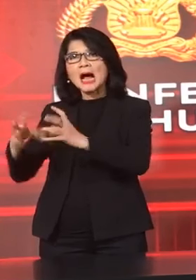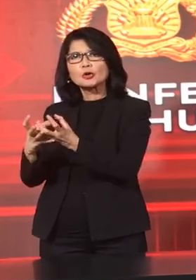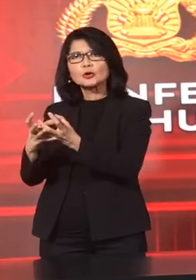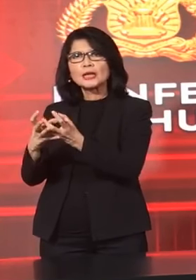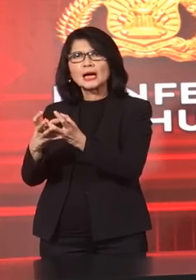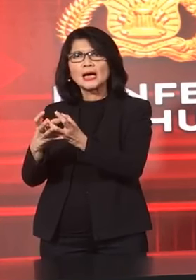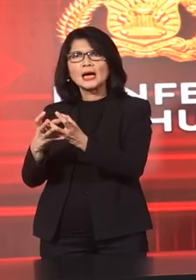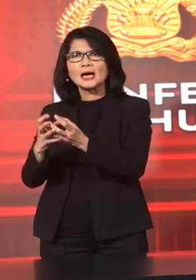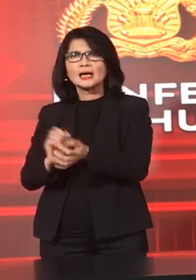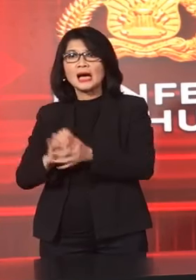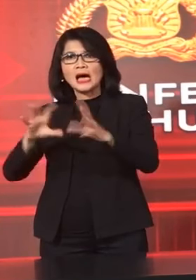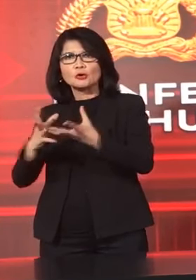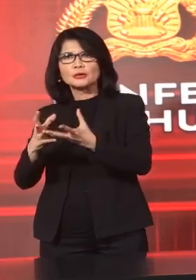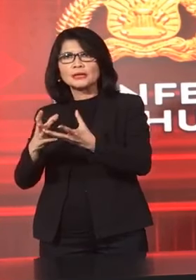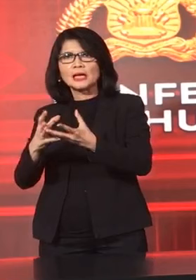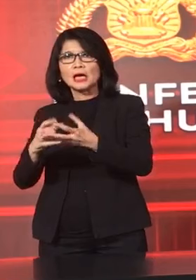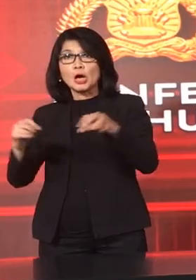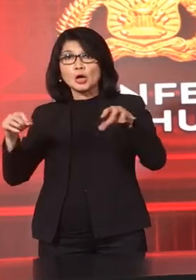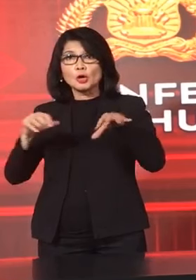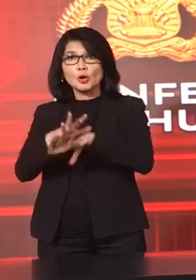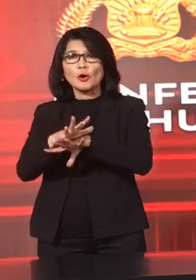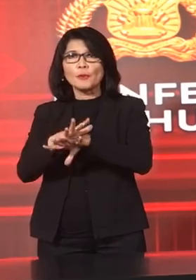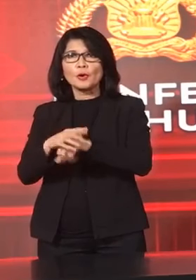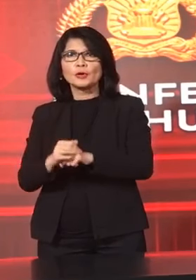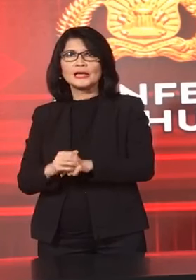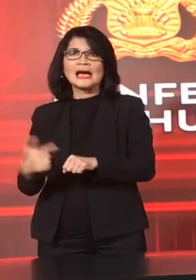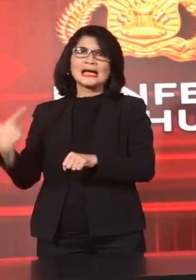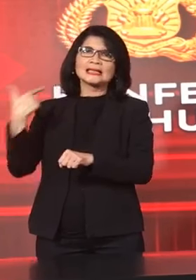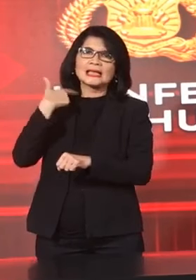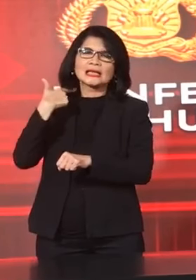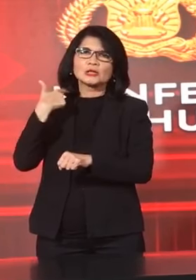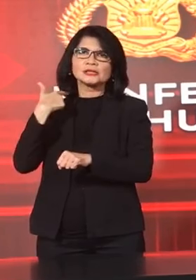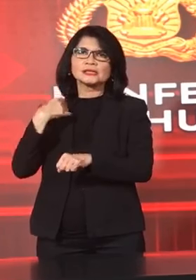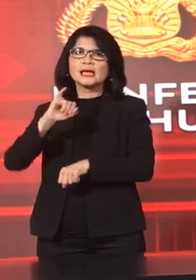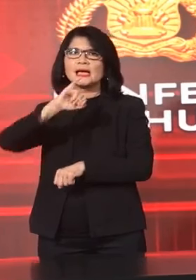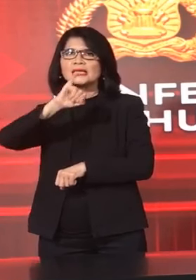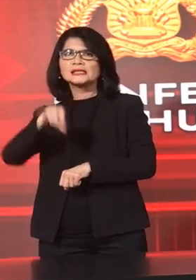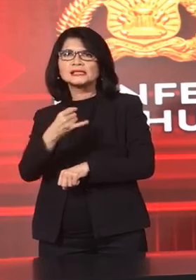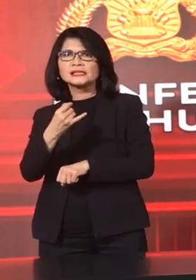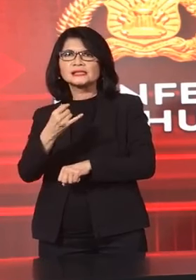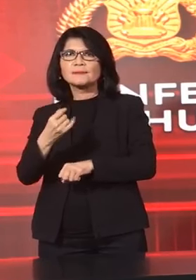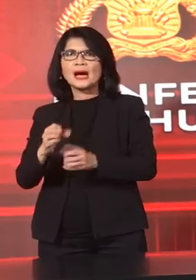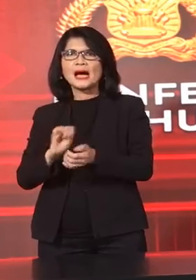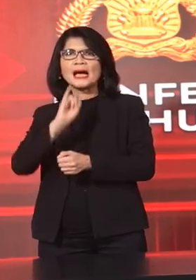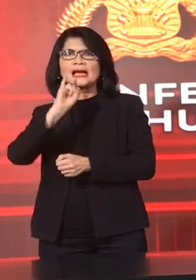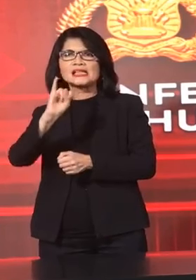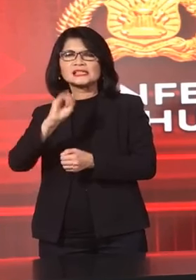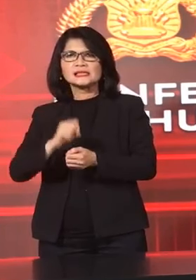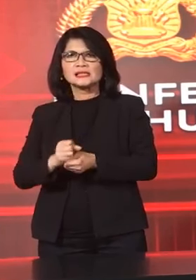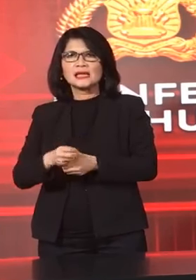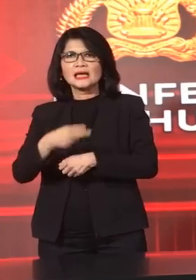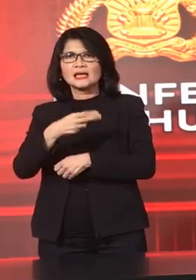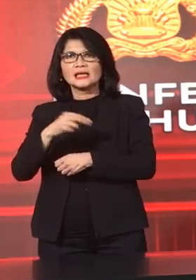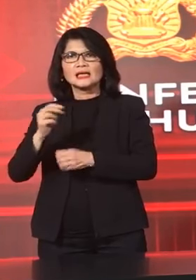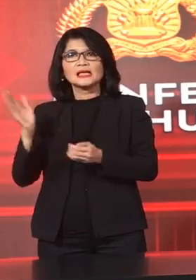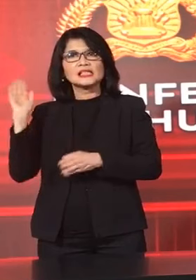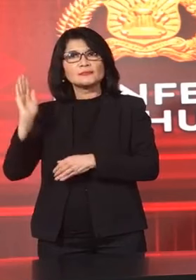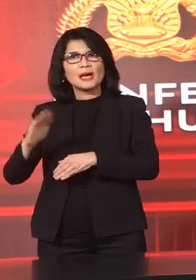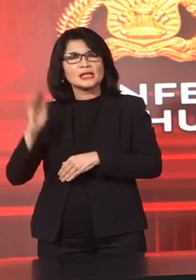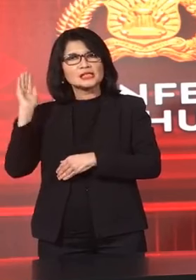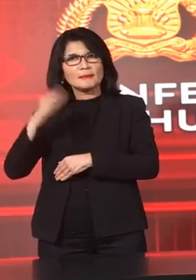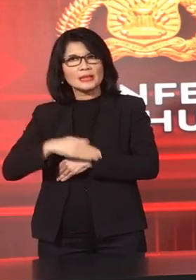Jaringan Teroris Jemaah Islamia Atau Terapidiasi Dengan